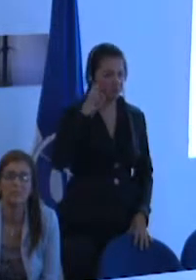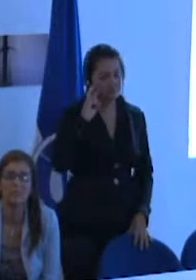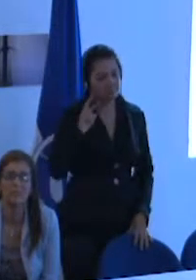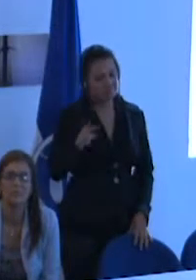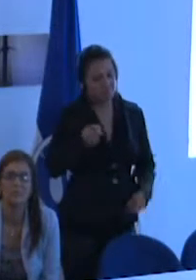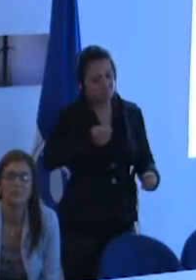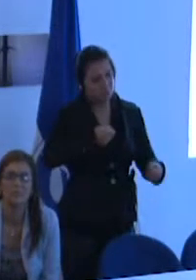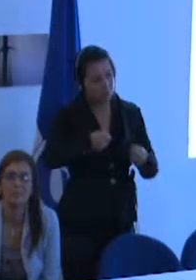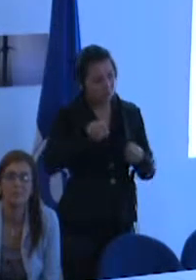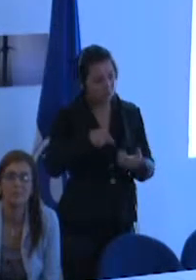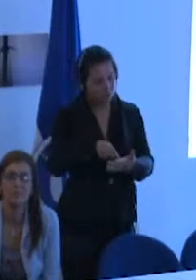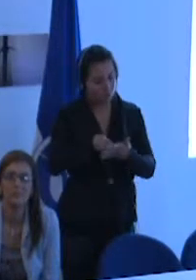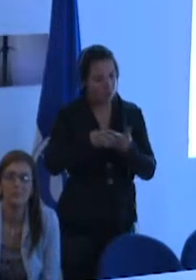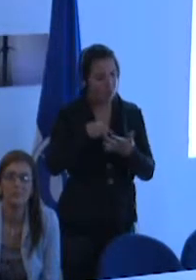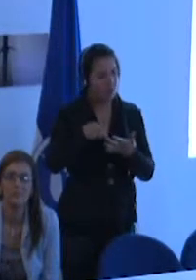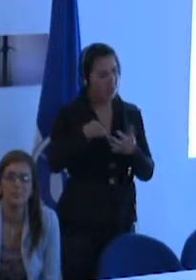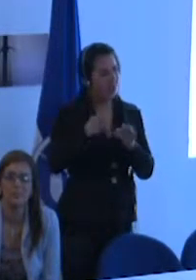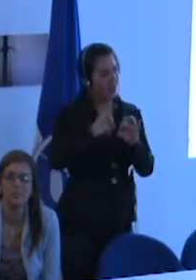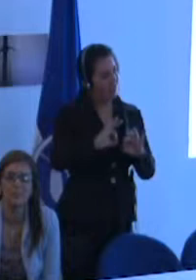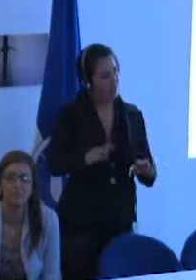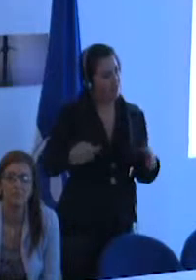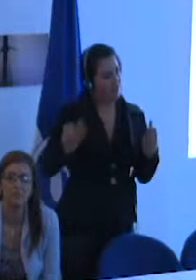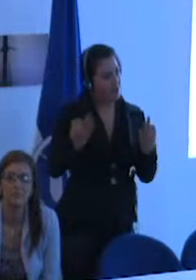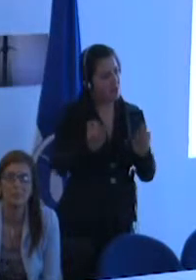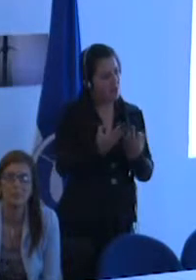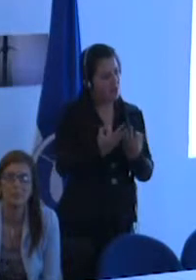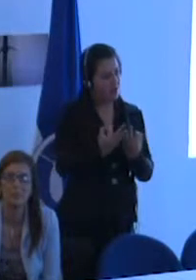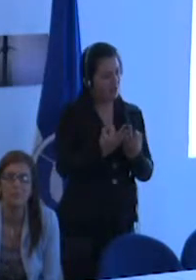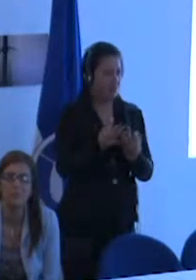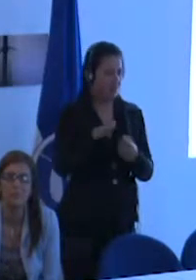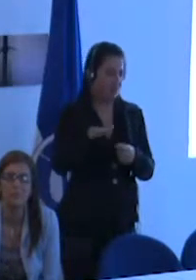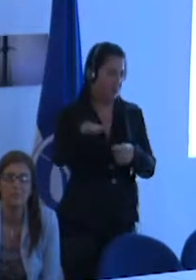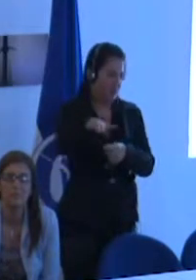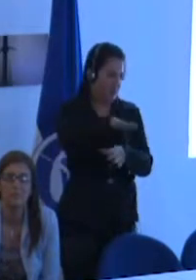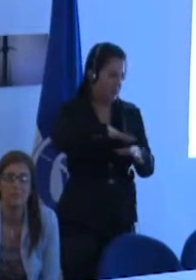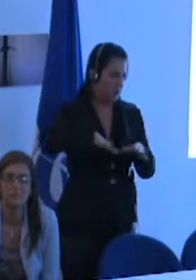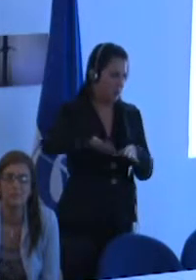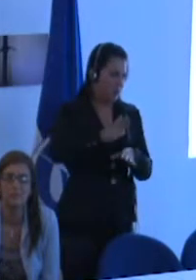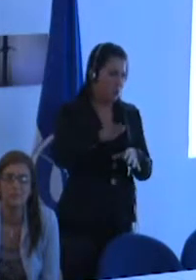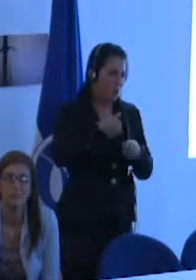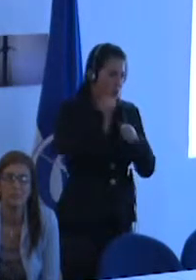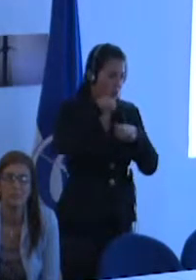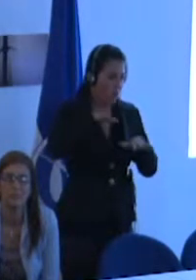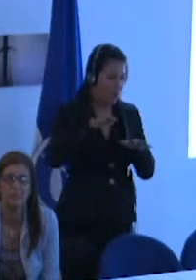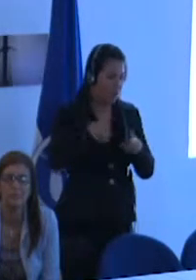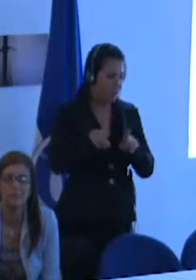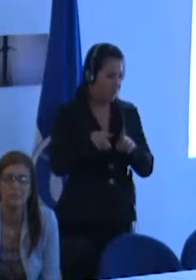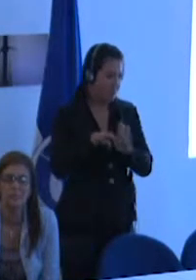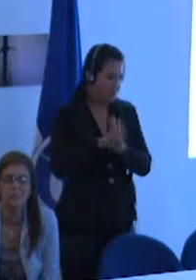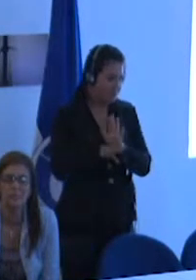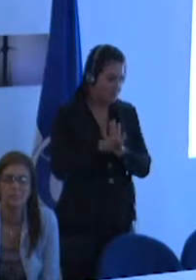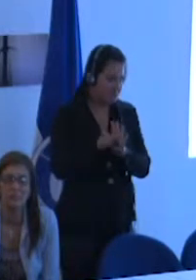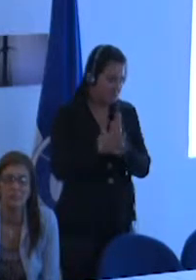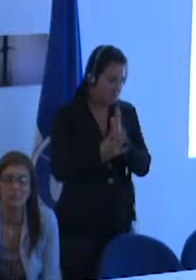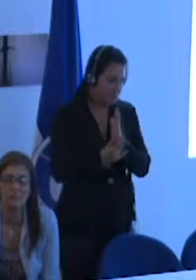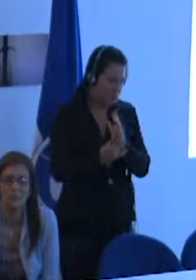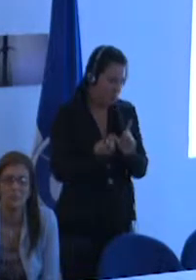las familias de entornos populares tienen siete veces más,